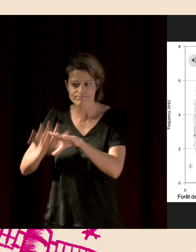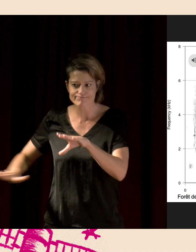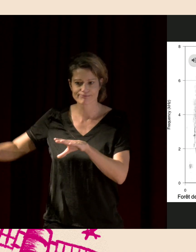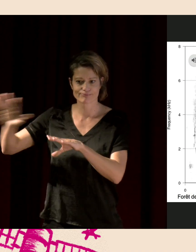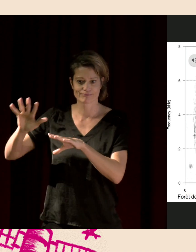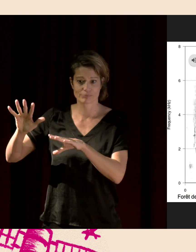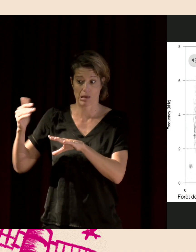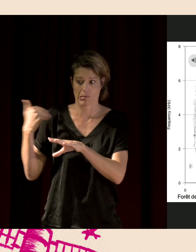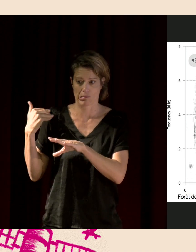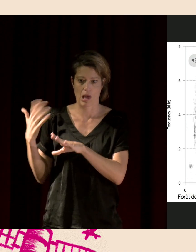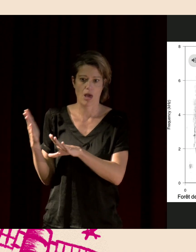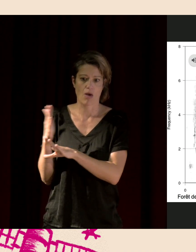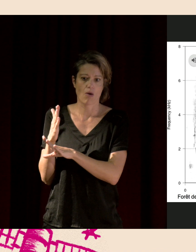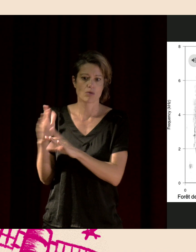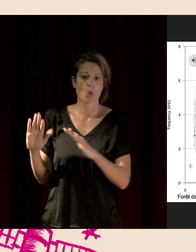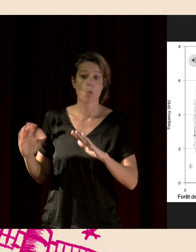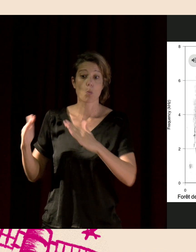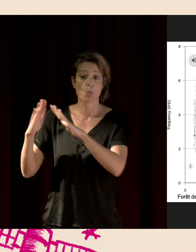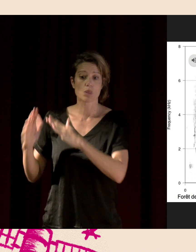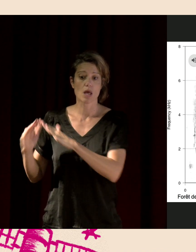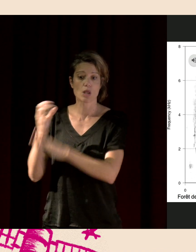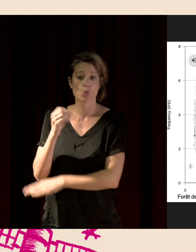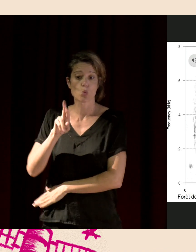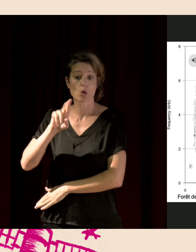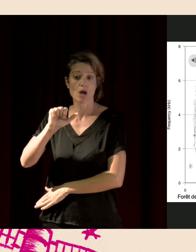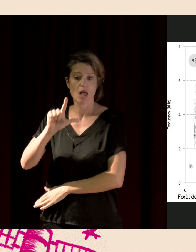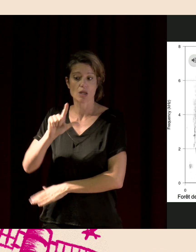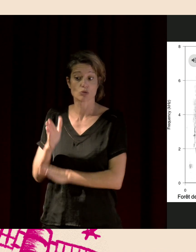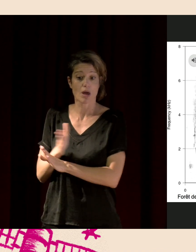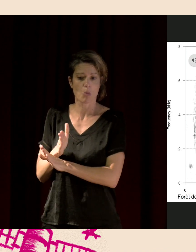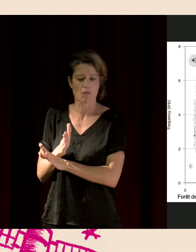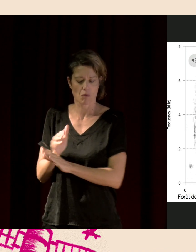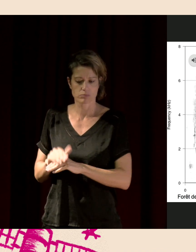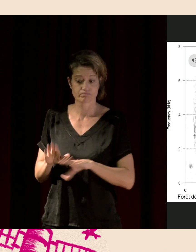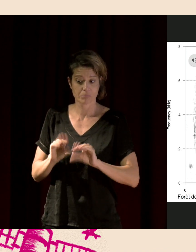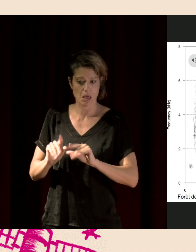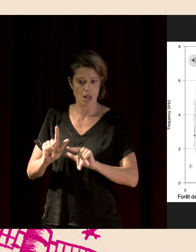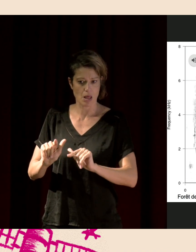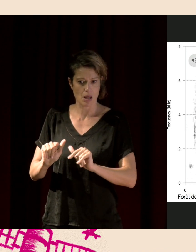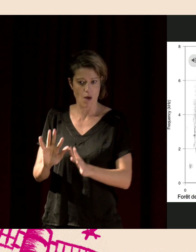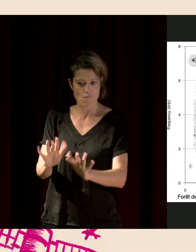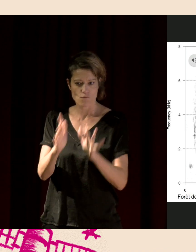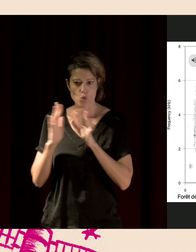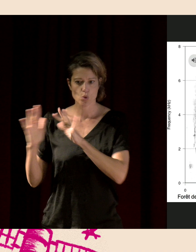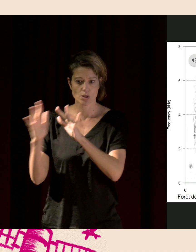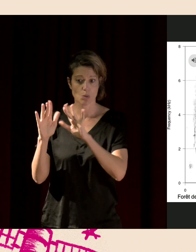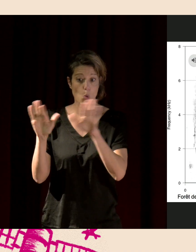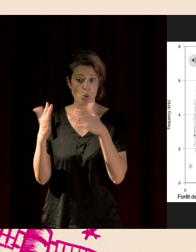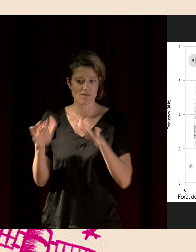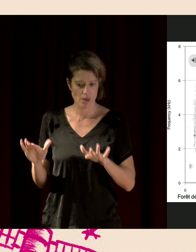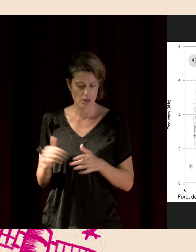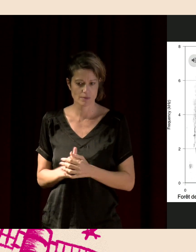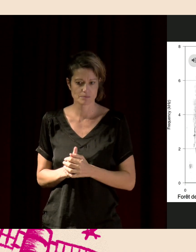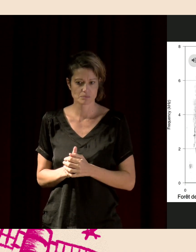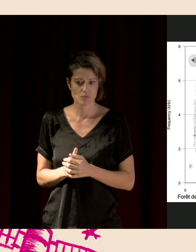la chaîne de montagne de l'Oural, dans le Grand Nord. Une forêt de conifères. Vous allez voir, c'est un très